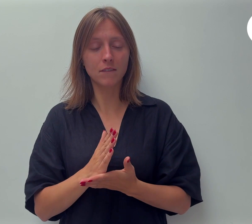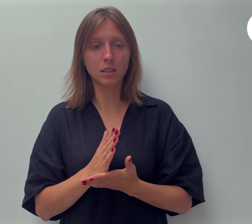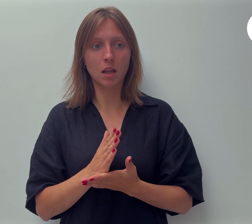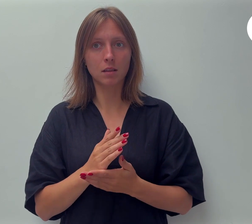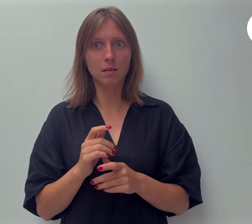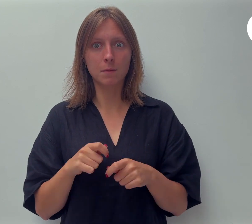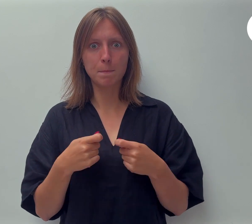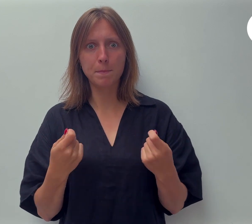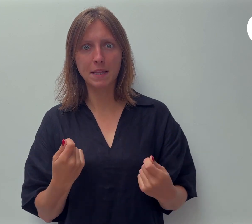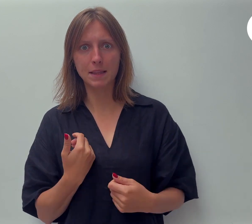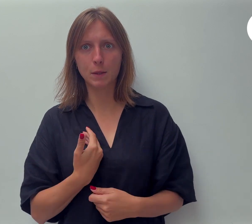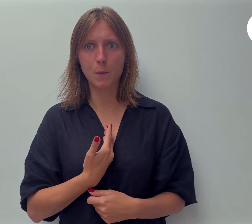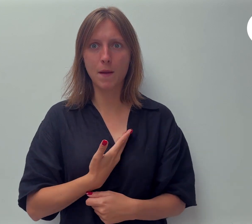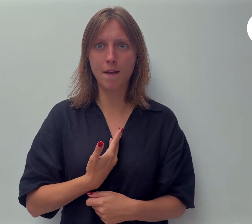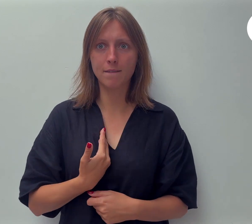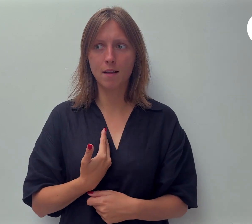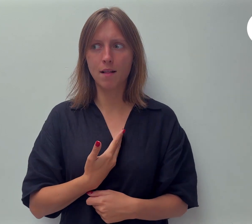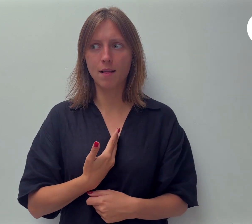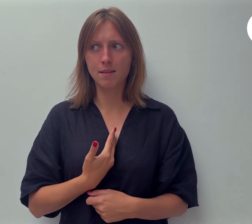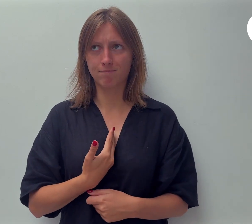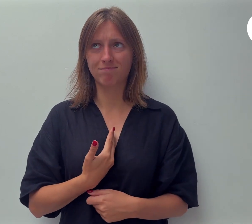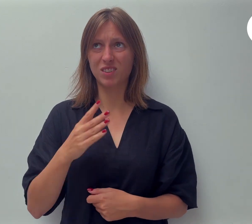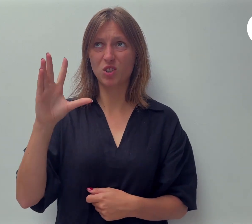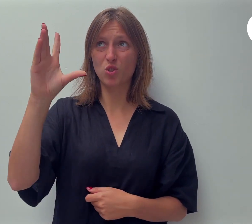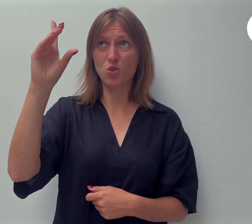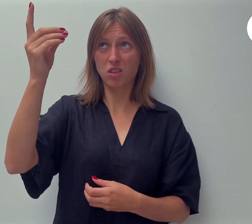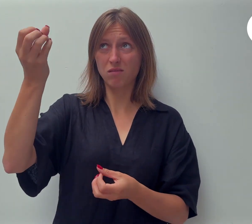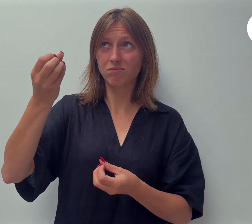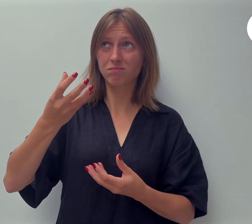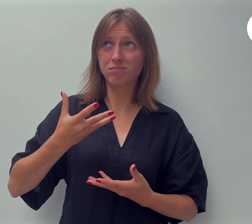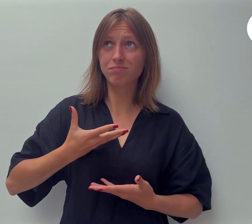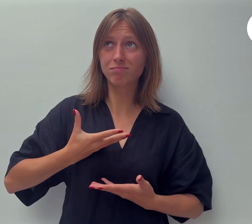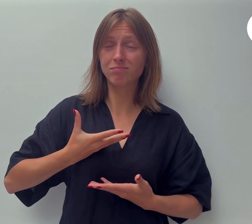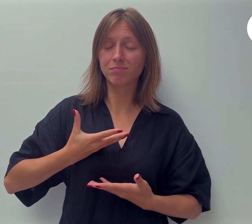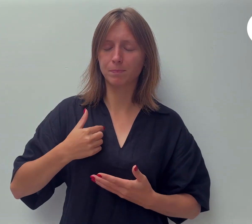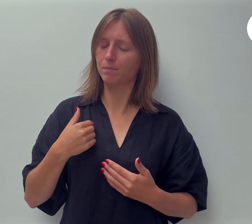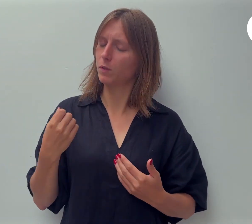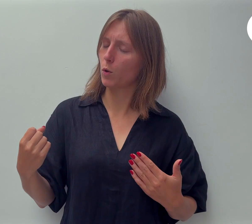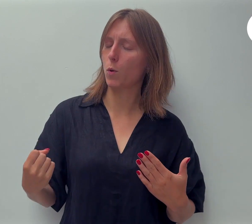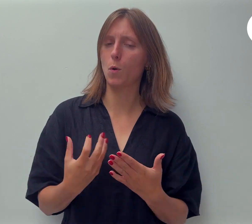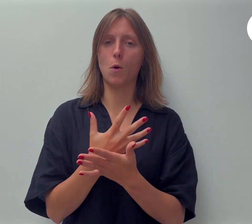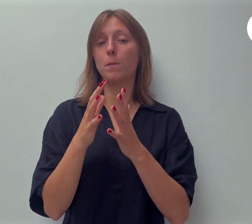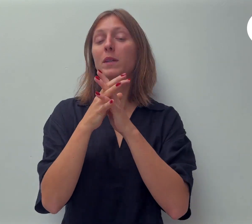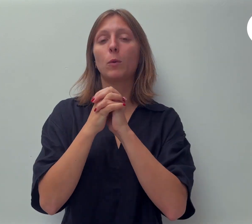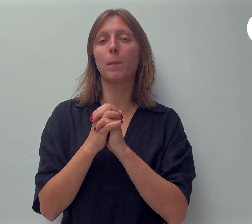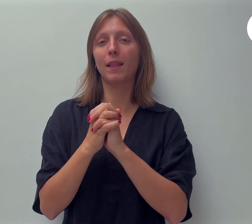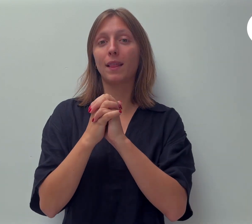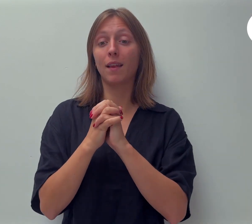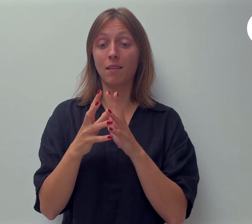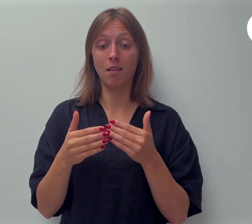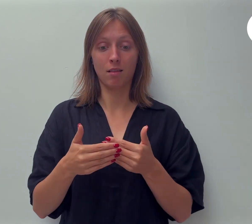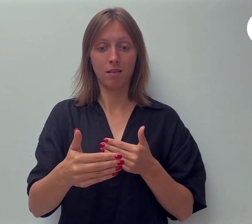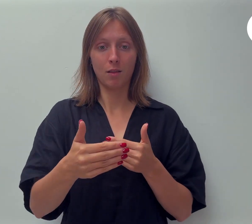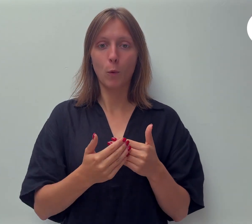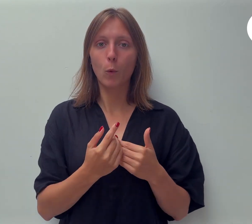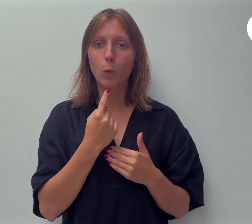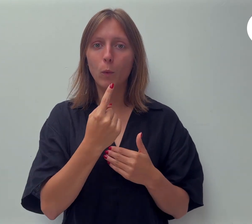Is het wel van God? Ik bad weer en in diezelfde week las ik een artikel. Daarin schreef de